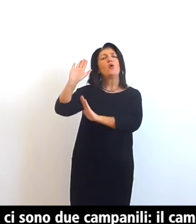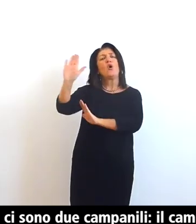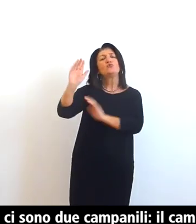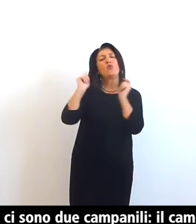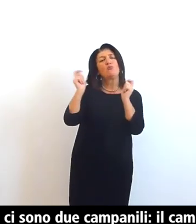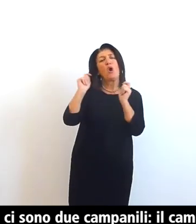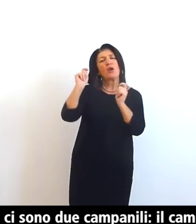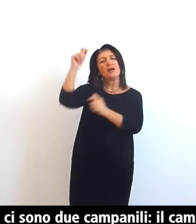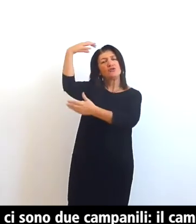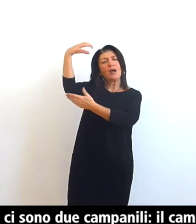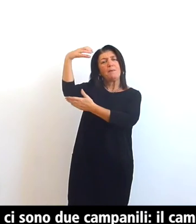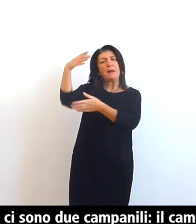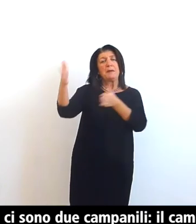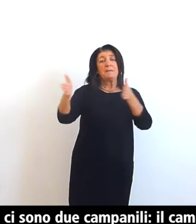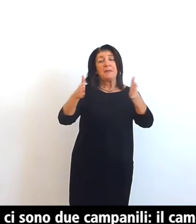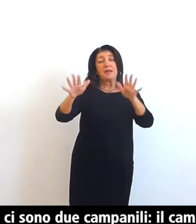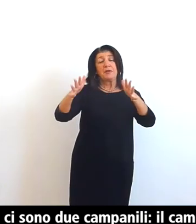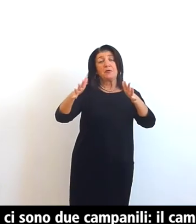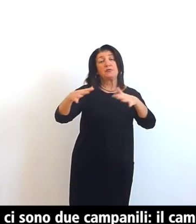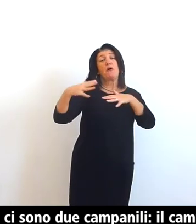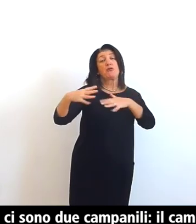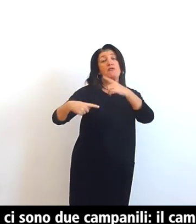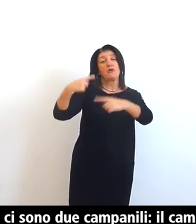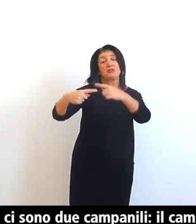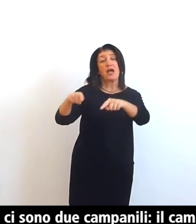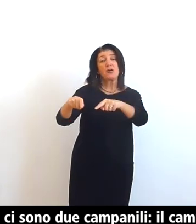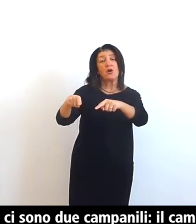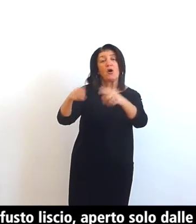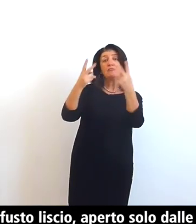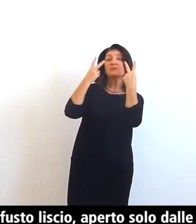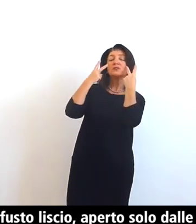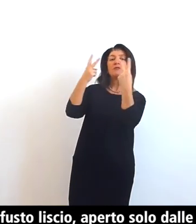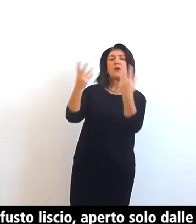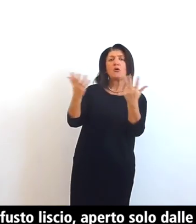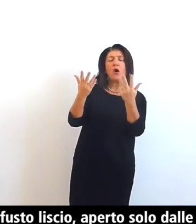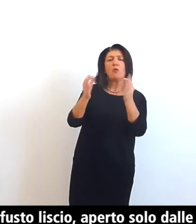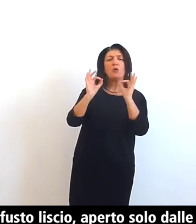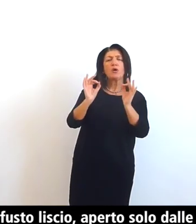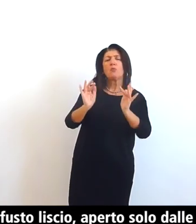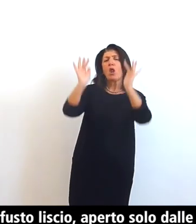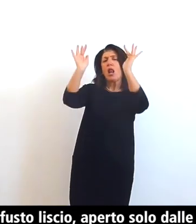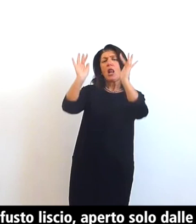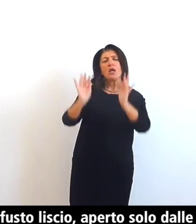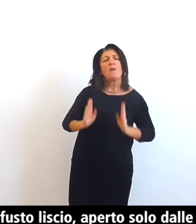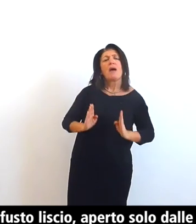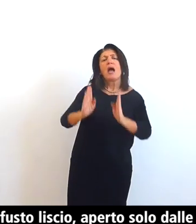probabilmente del nono secolo si presenta con un fusto liscio aperto solo dalle arcate della